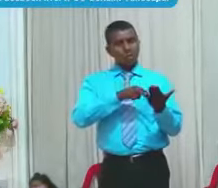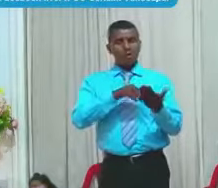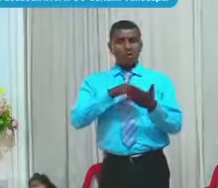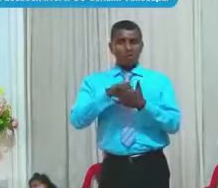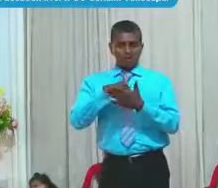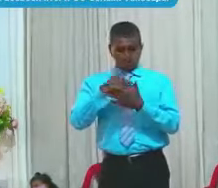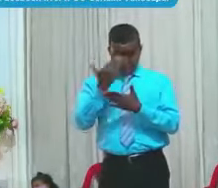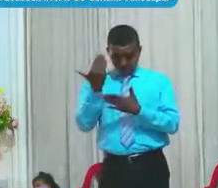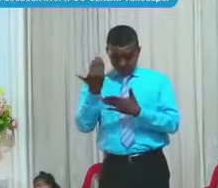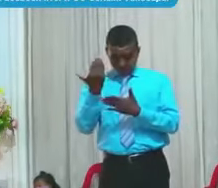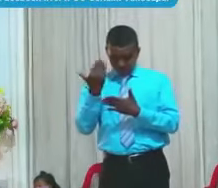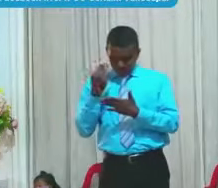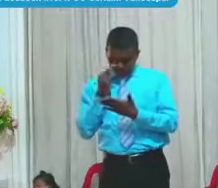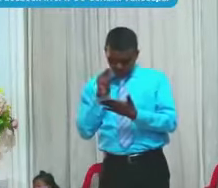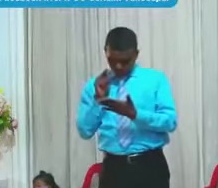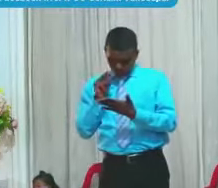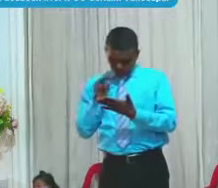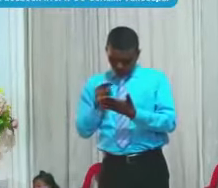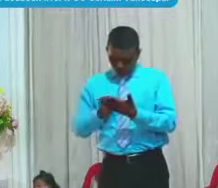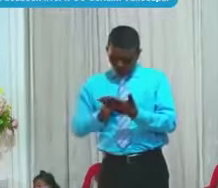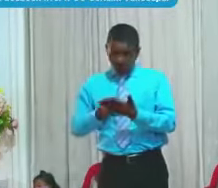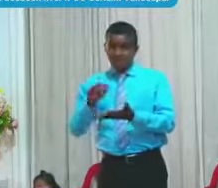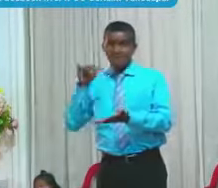Parece Una novela De amor